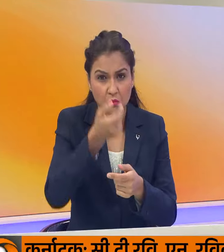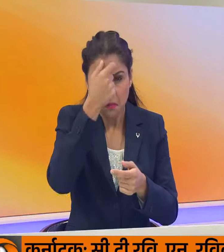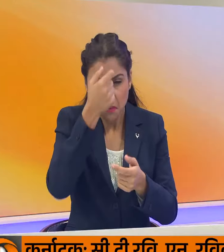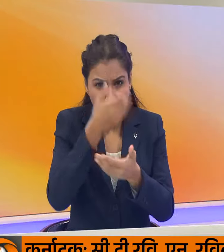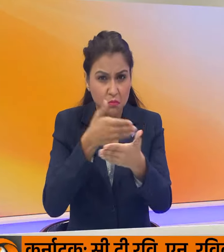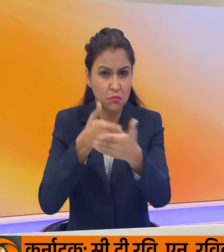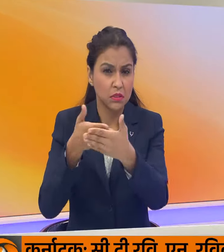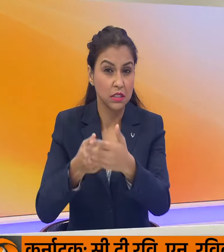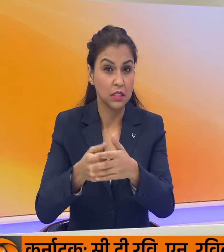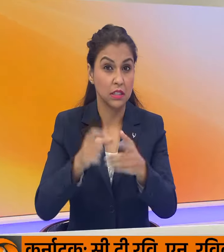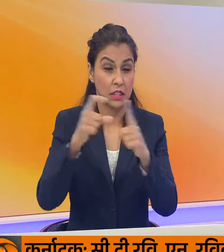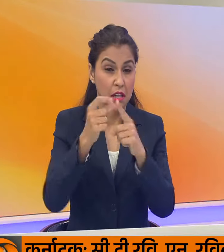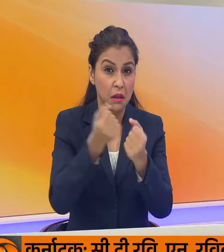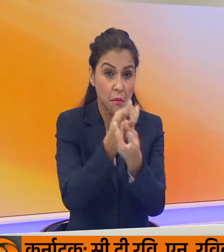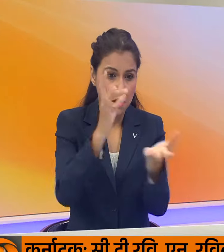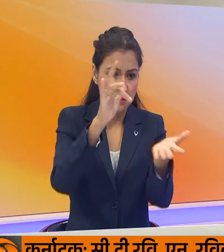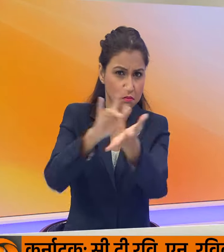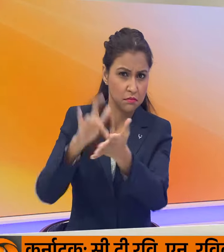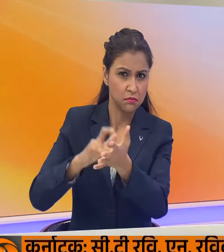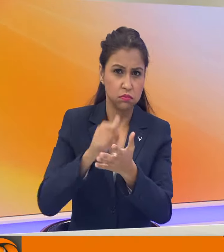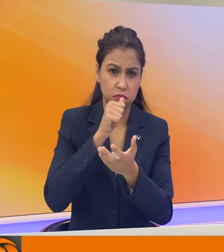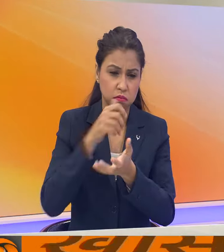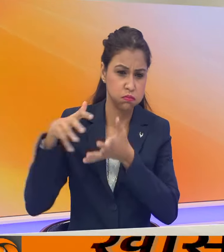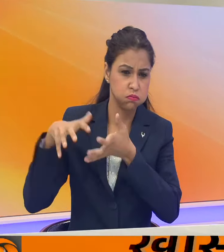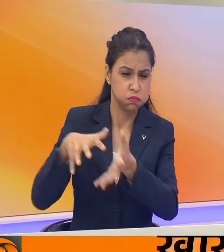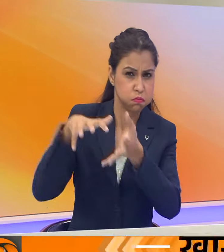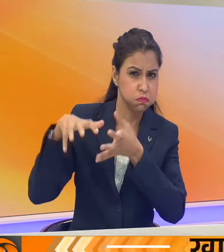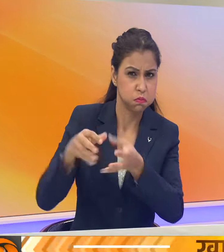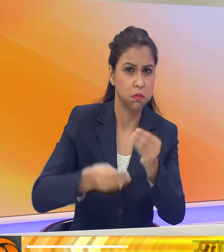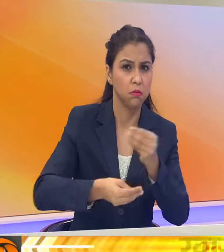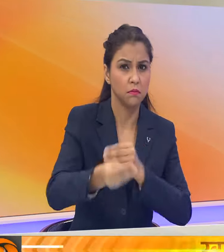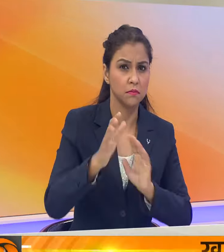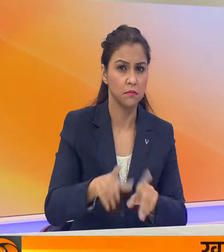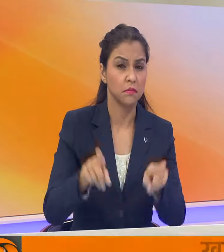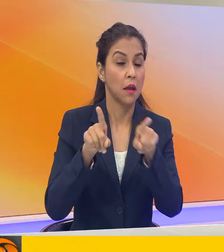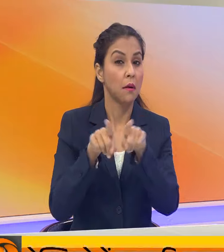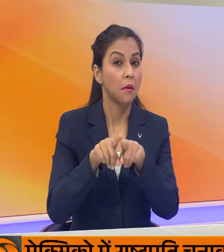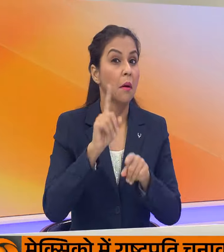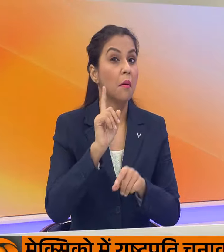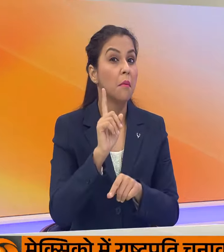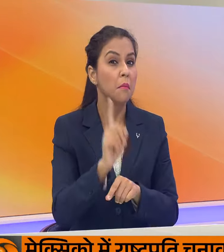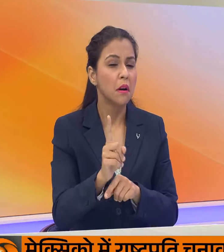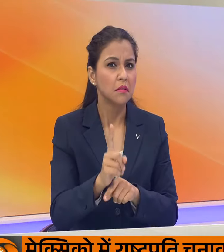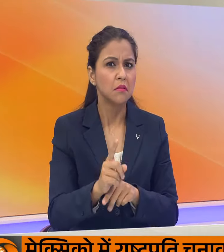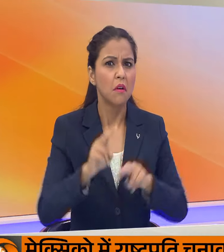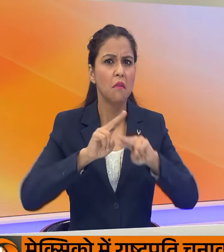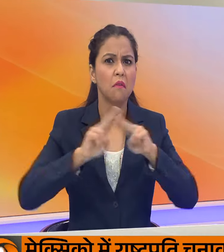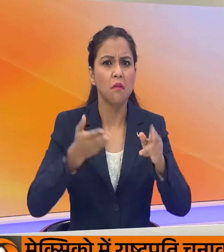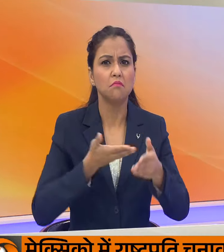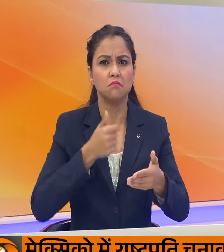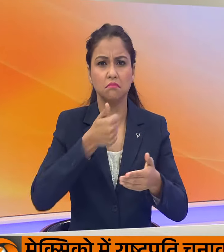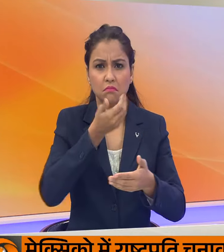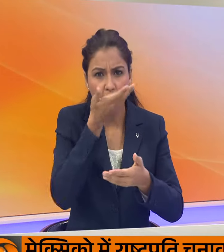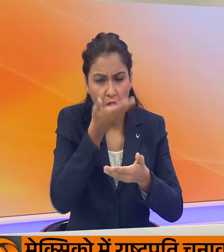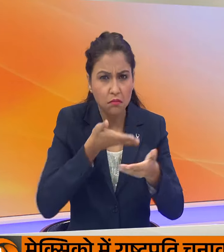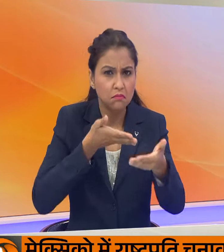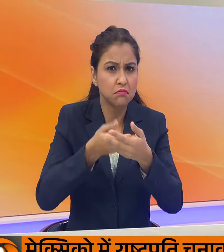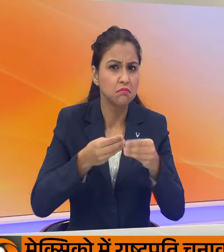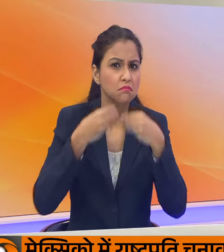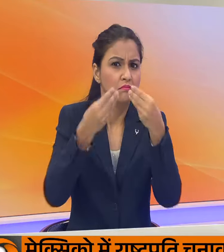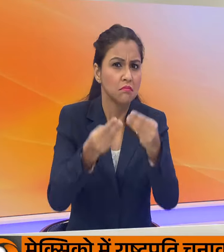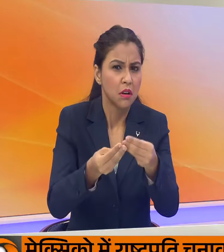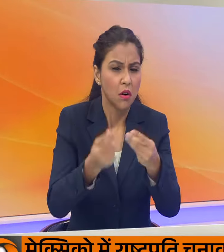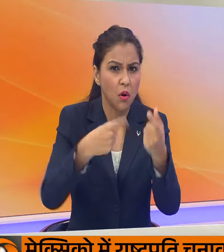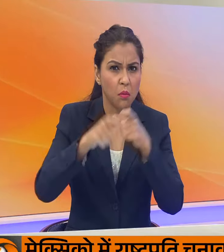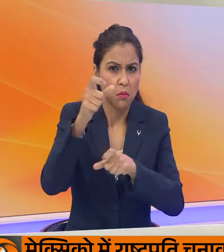कई इलाकों में टैंकरों के जर्ये पानी की आपूरती की जा रही है लेगन ये परियाबत ना होने के कारण पानी के टैंकर को